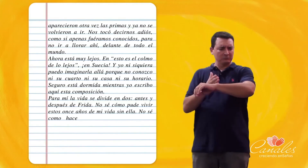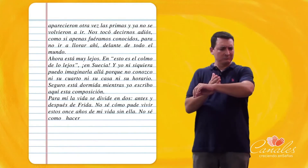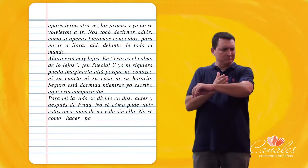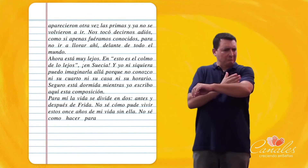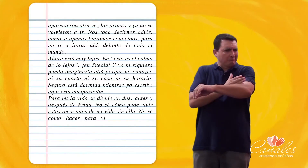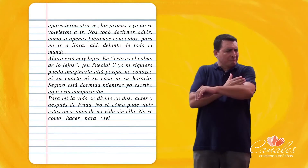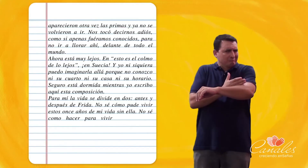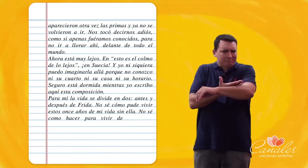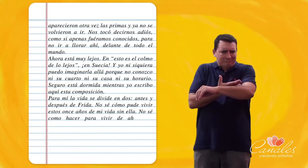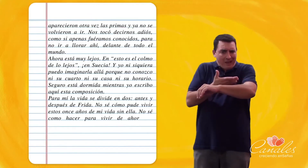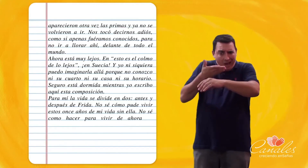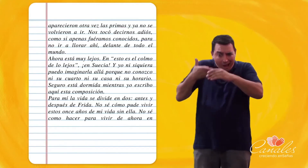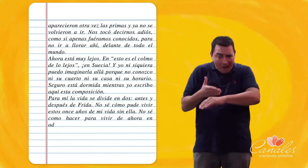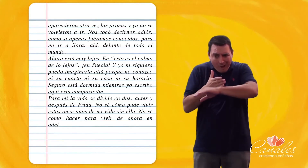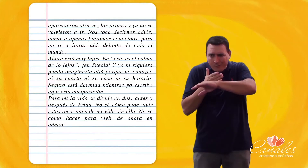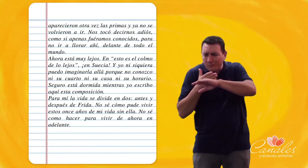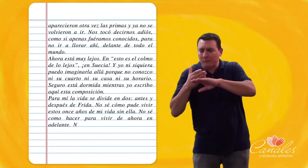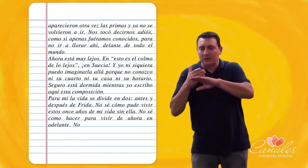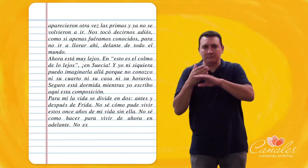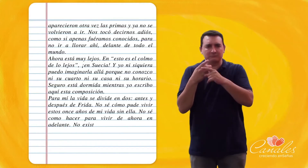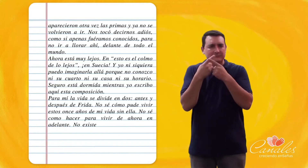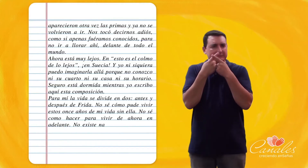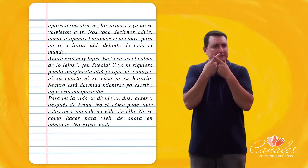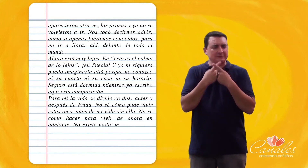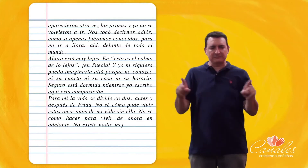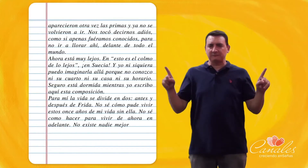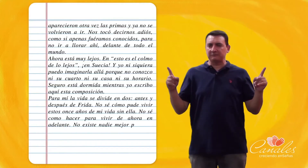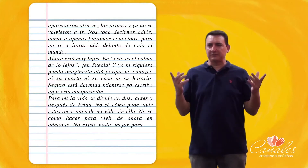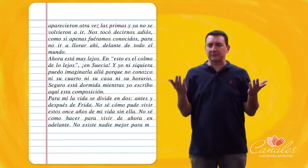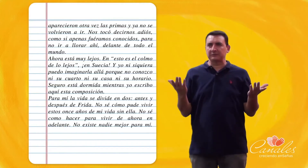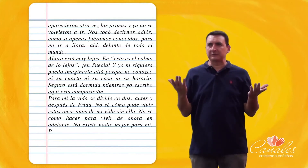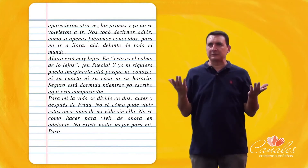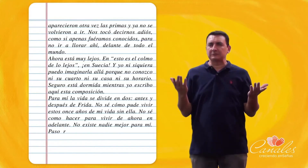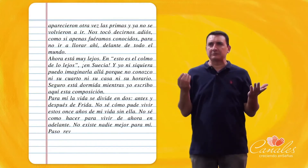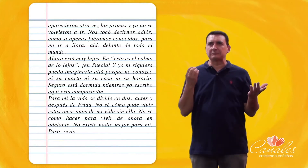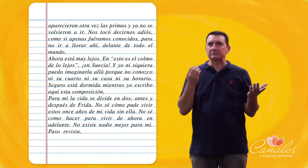11 años De mi vida Sin ella No se como hacer Para vivir De ahora en adelante